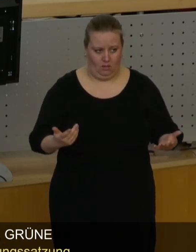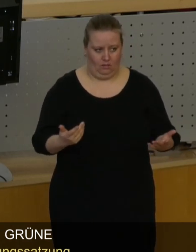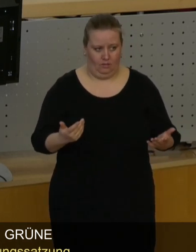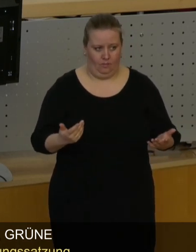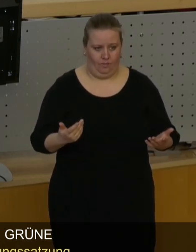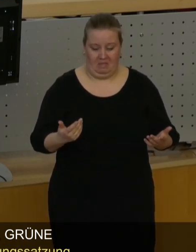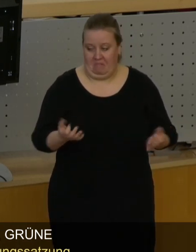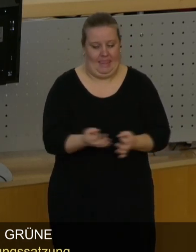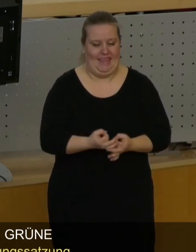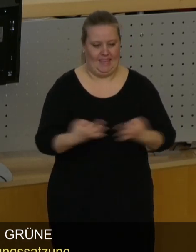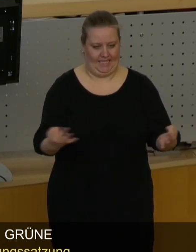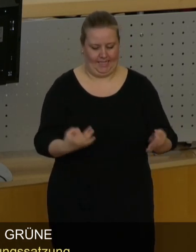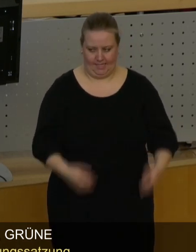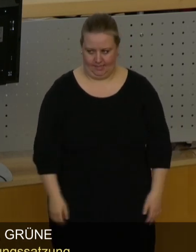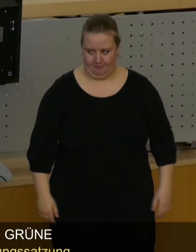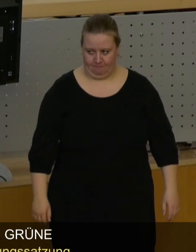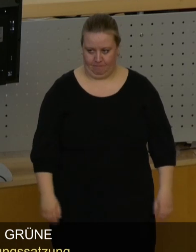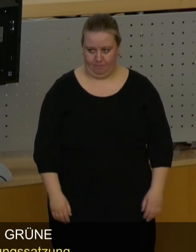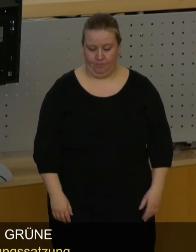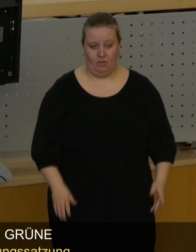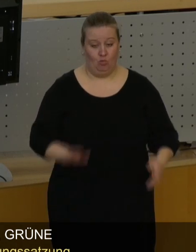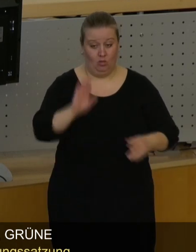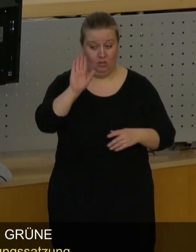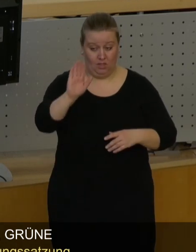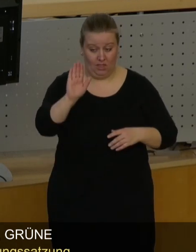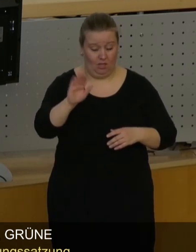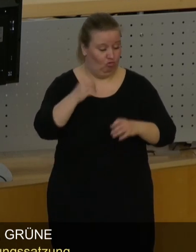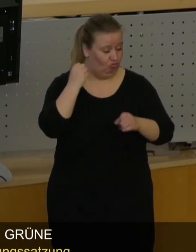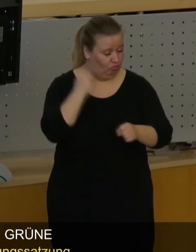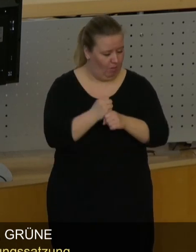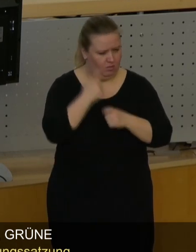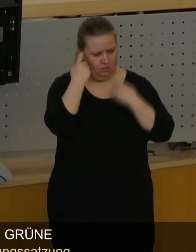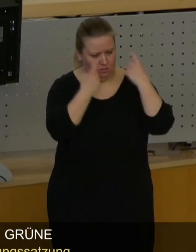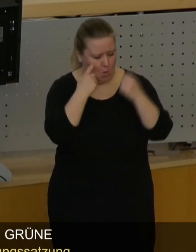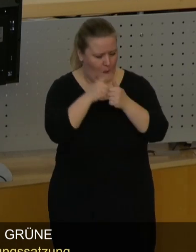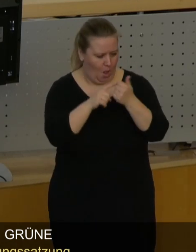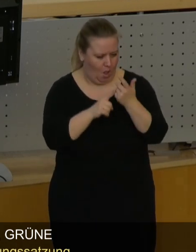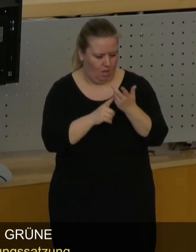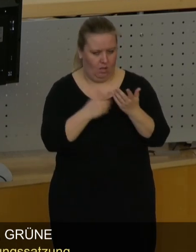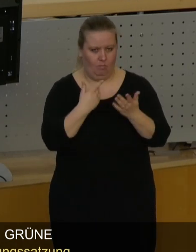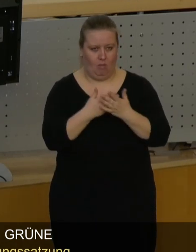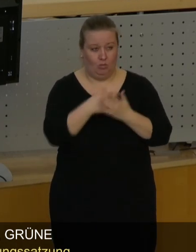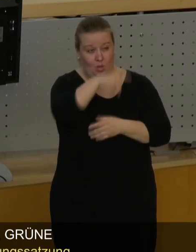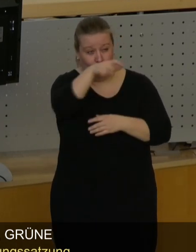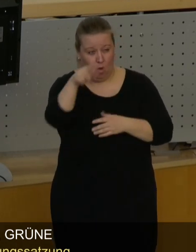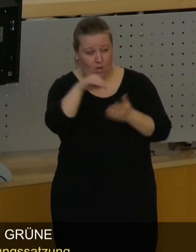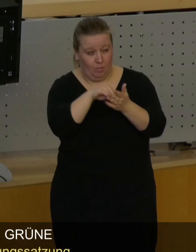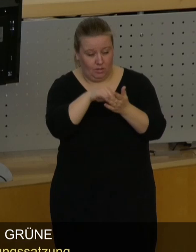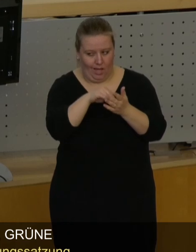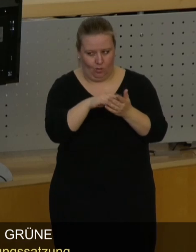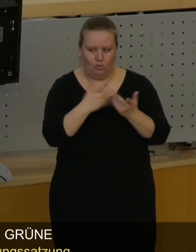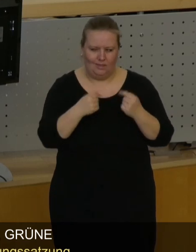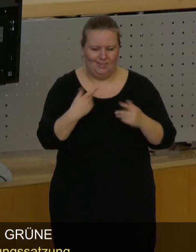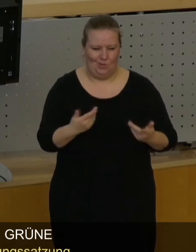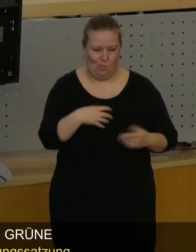Es ist nicht der Fall gewesen. Ihre grundsätzlichen Bedenken, dass nämlich Bürgerbeteiligung, das ist